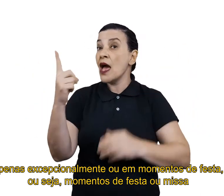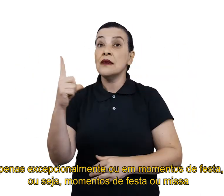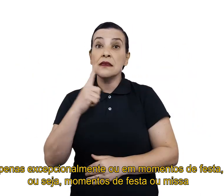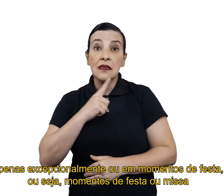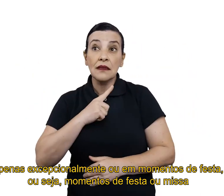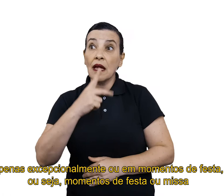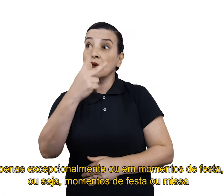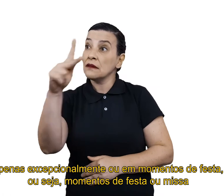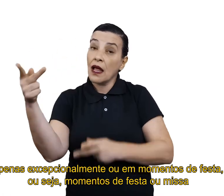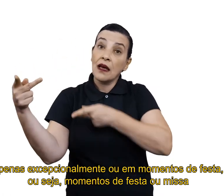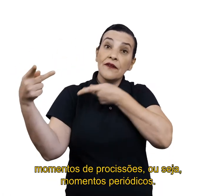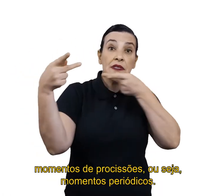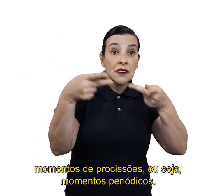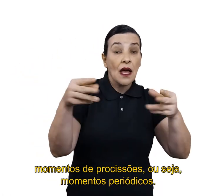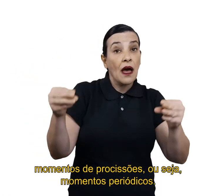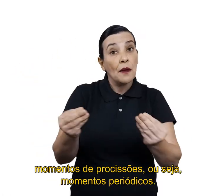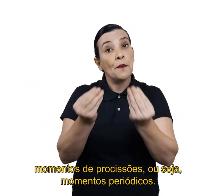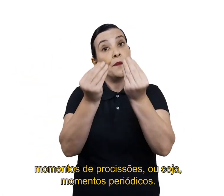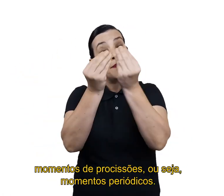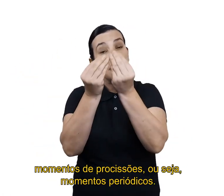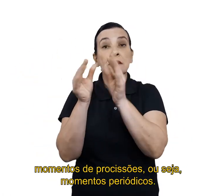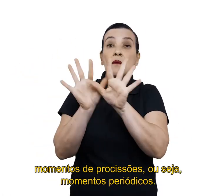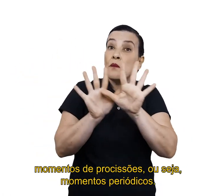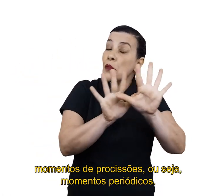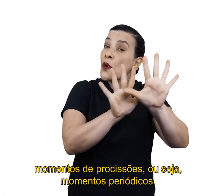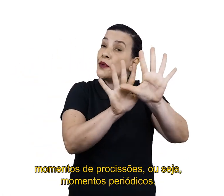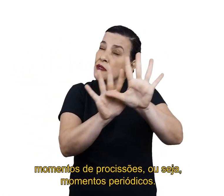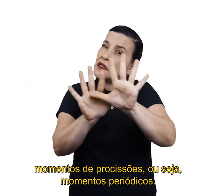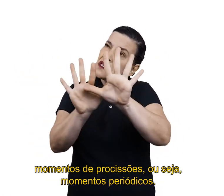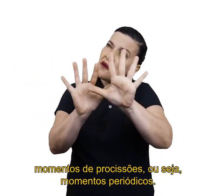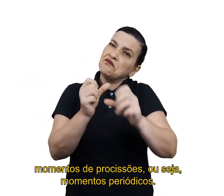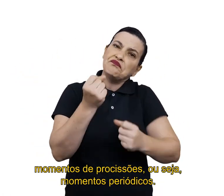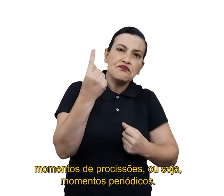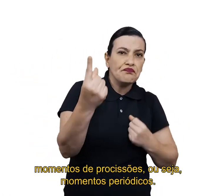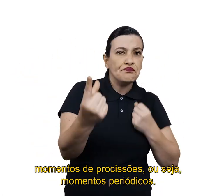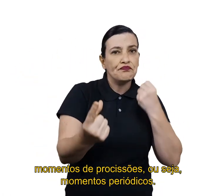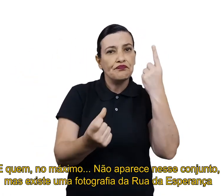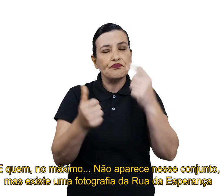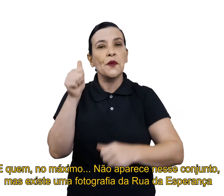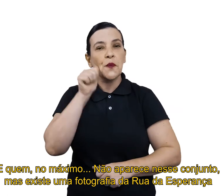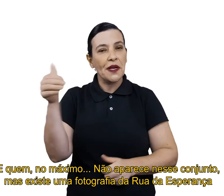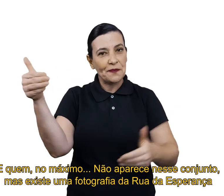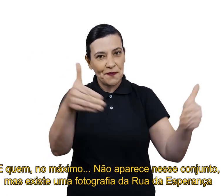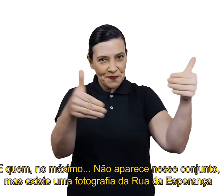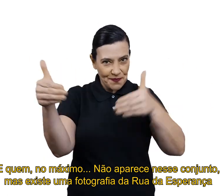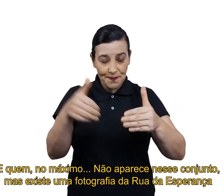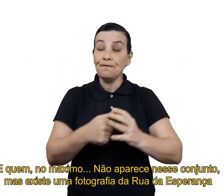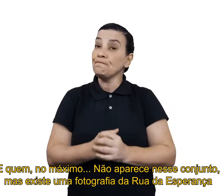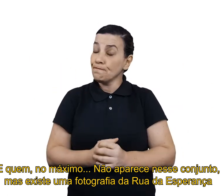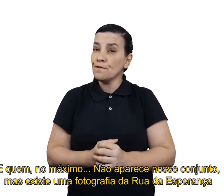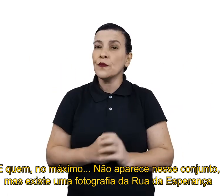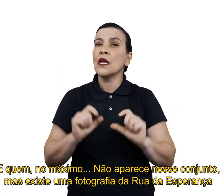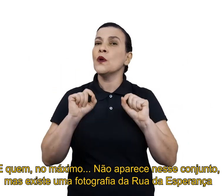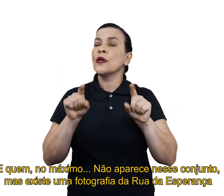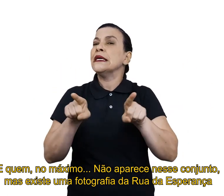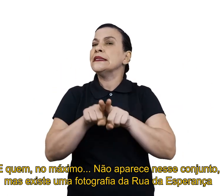seja, momentos de festa ou missa, momentos de procissões, ou seja, momentos periódicos. E quem, no máximo, e